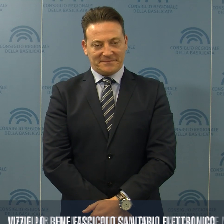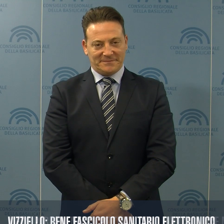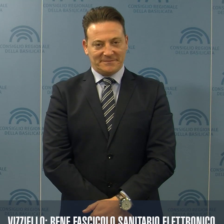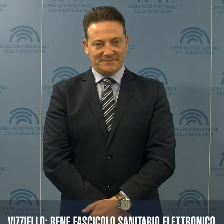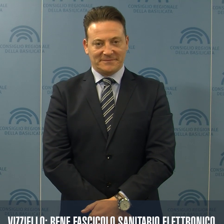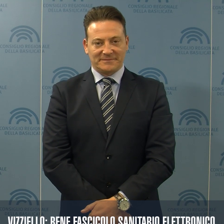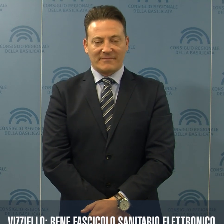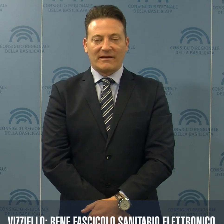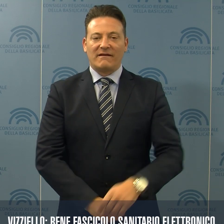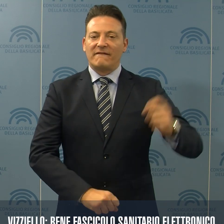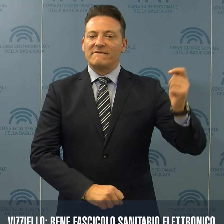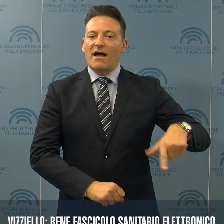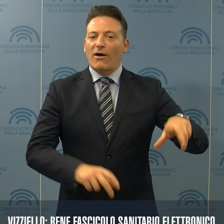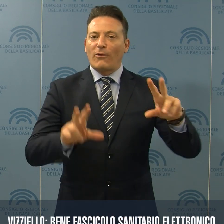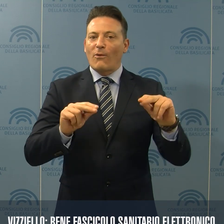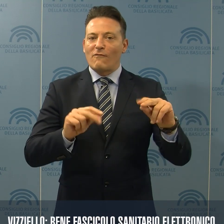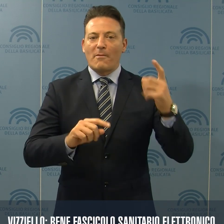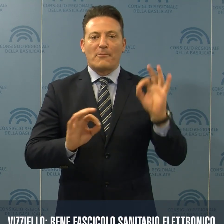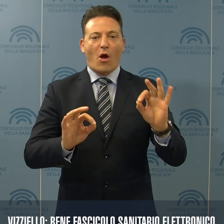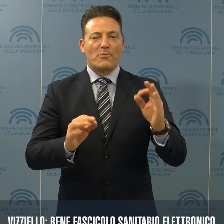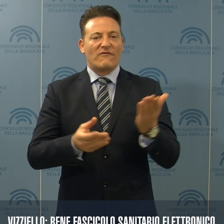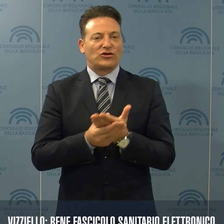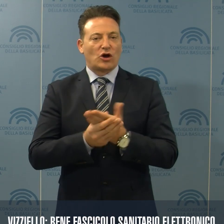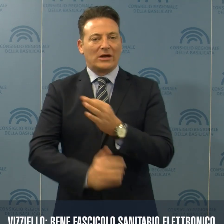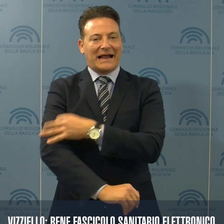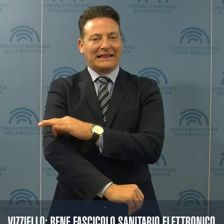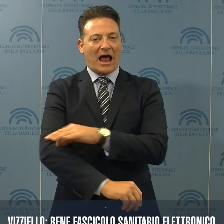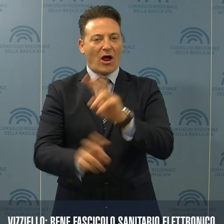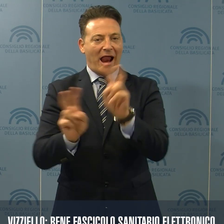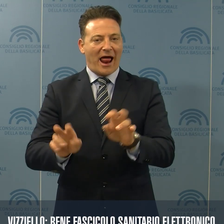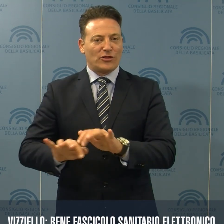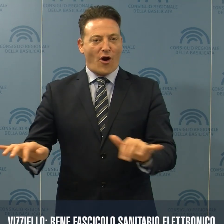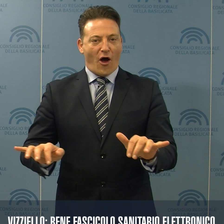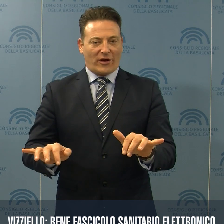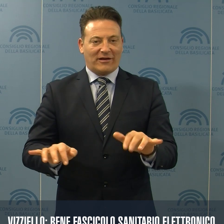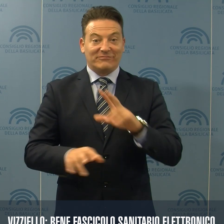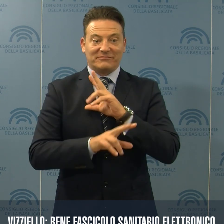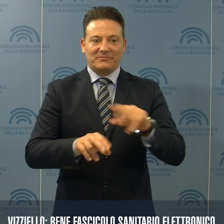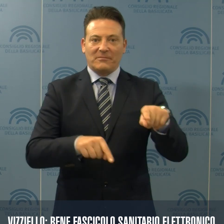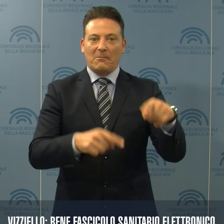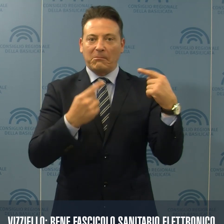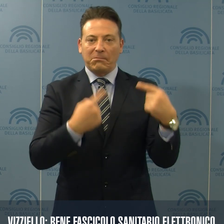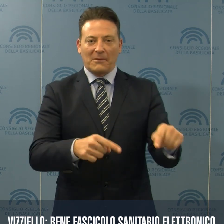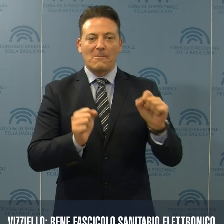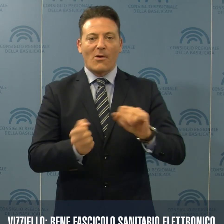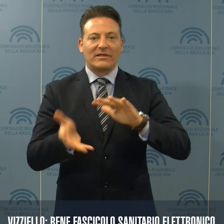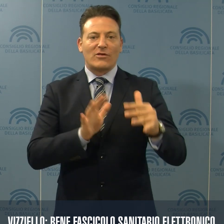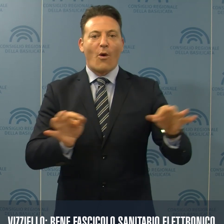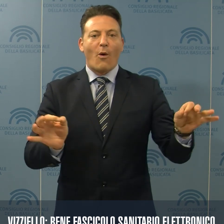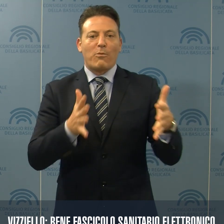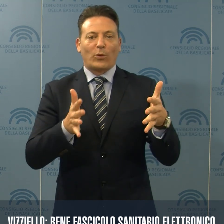Nuova vita per il fascicolo sanitario elettronico, a evidenziare quella che potrebbe diventare una